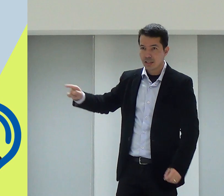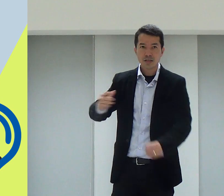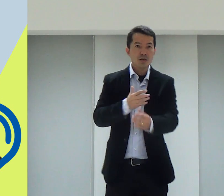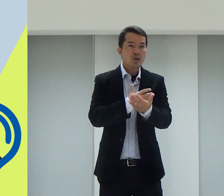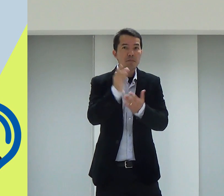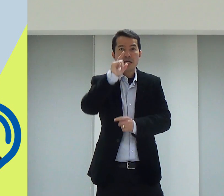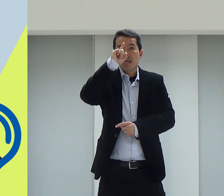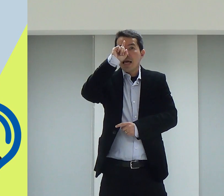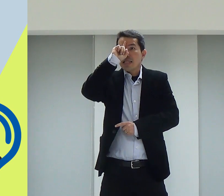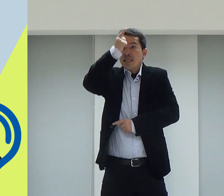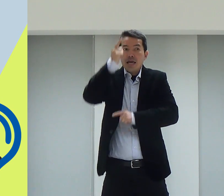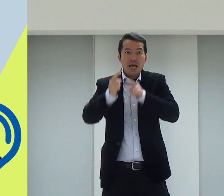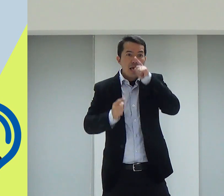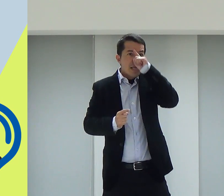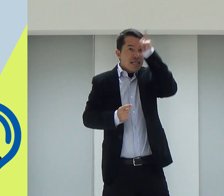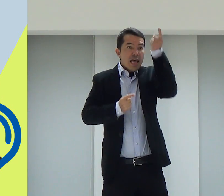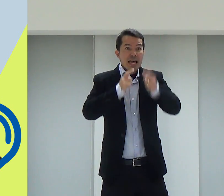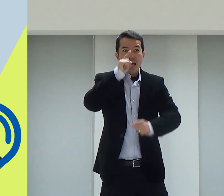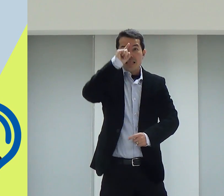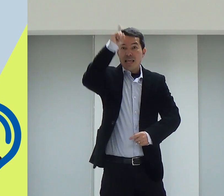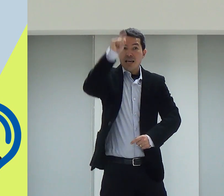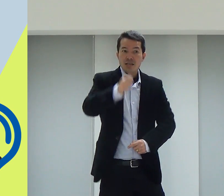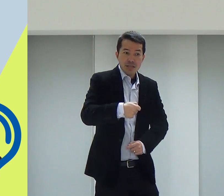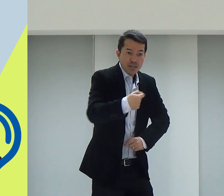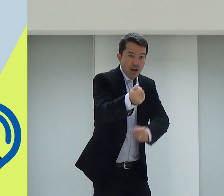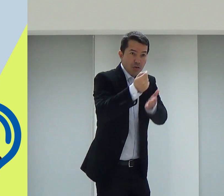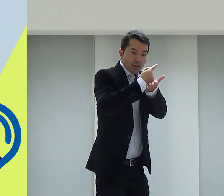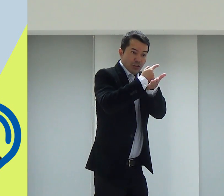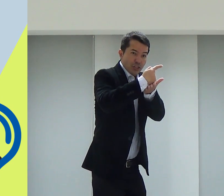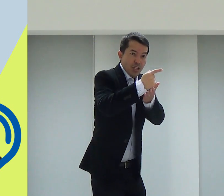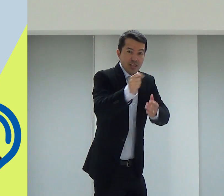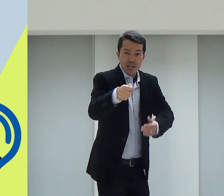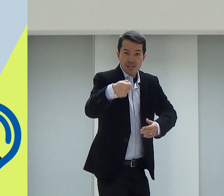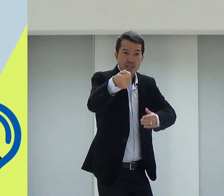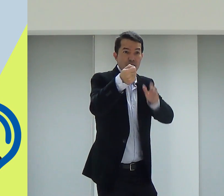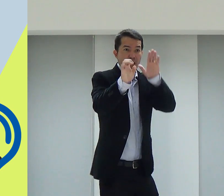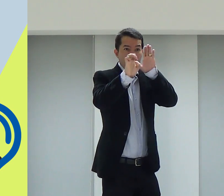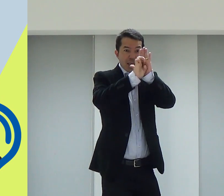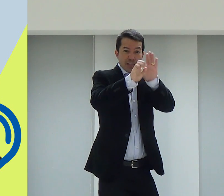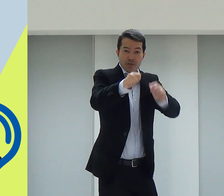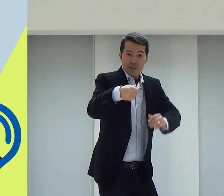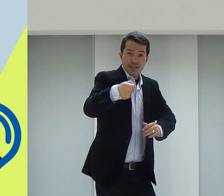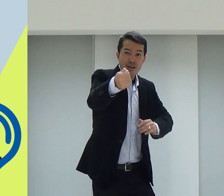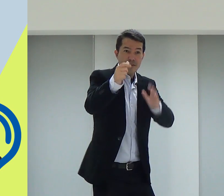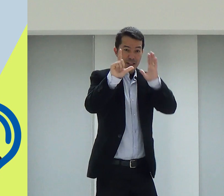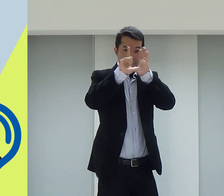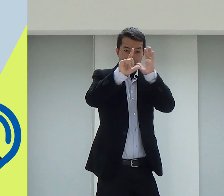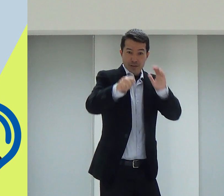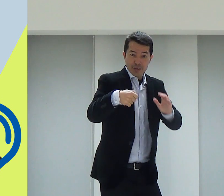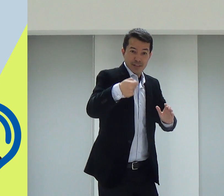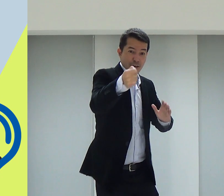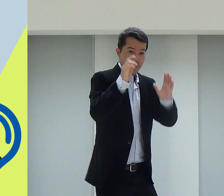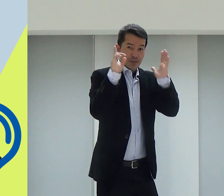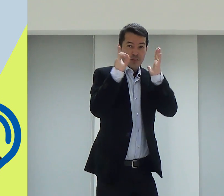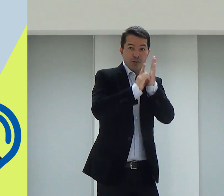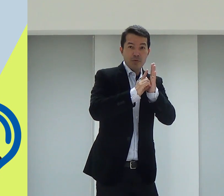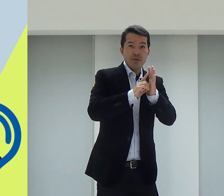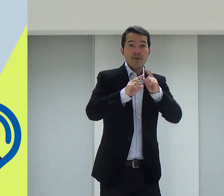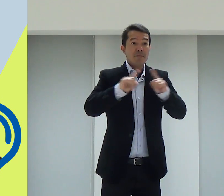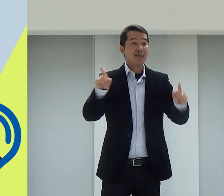Ele começou a criar esses sinais da Bíblia. Ele que fez Gênesis, Êxodo, Levítico,